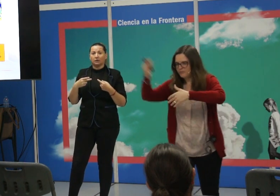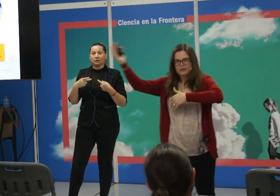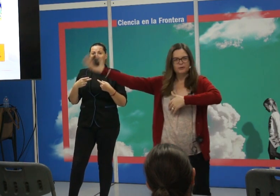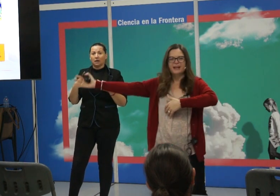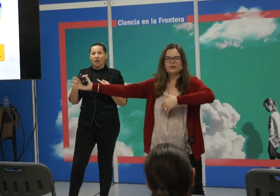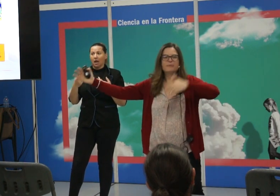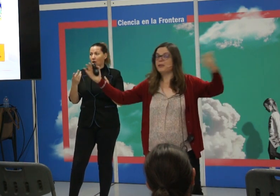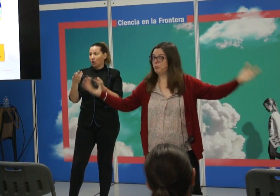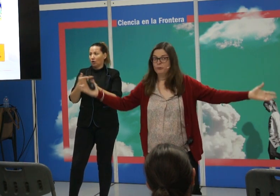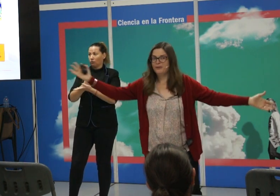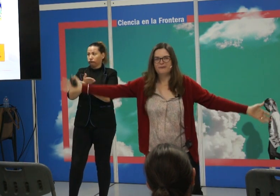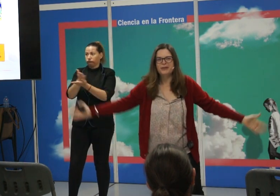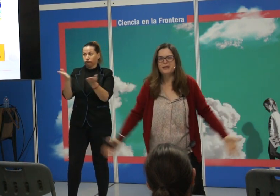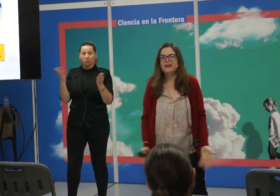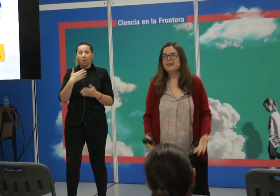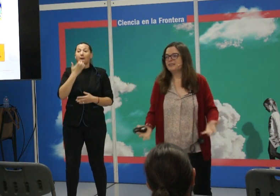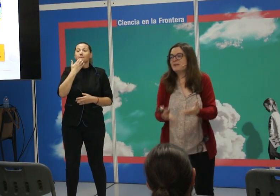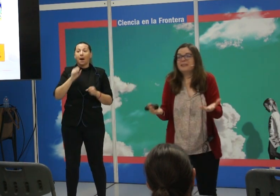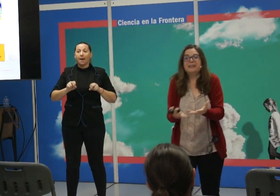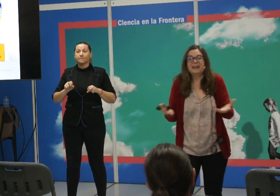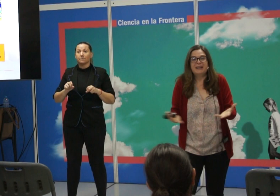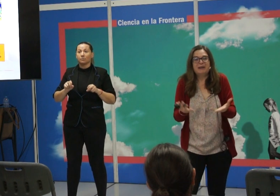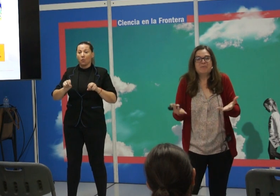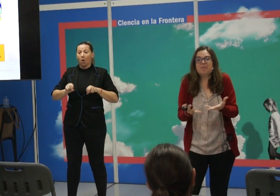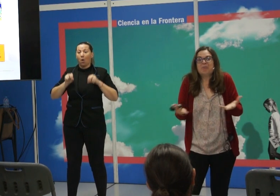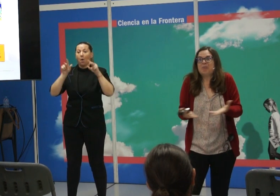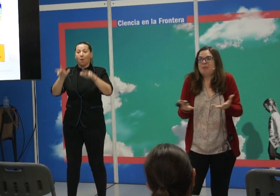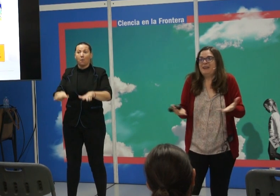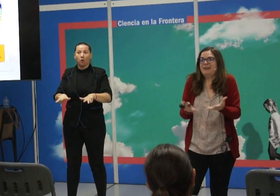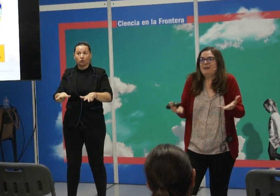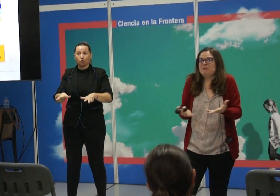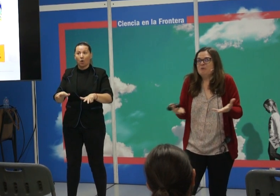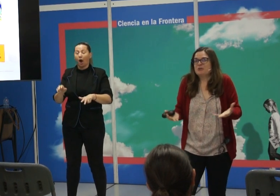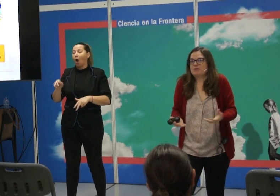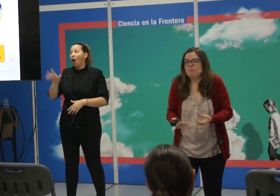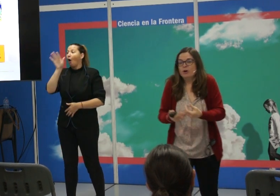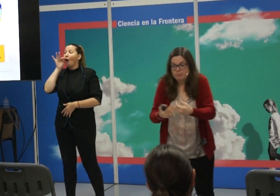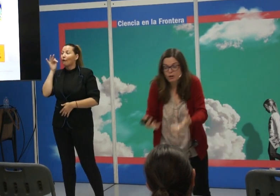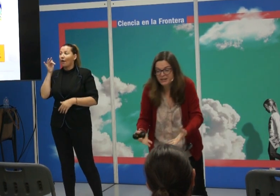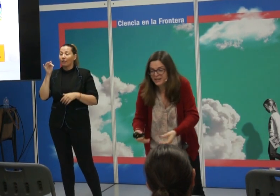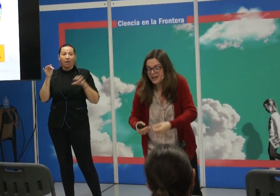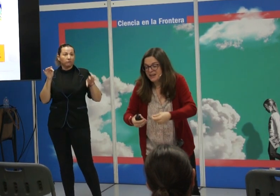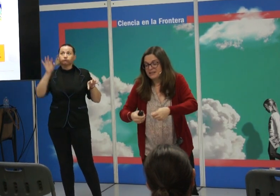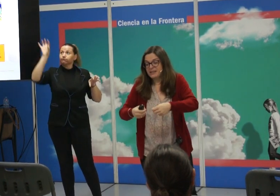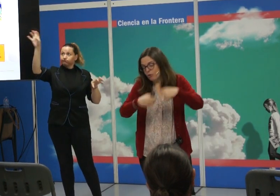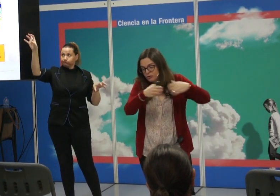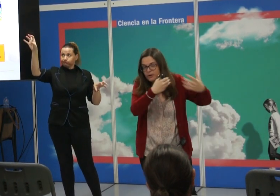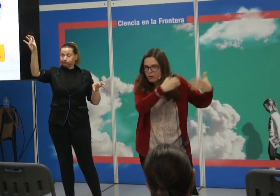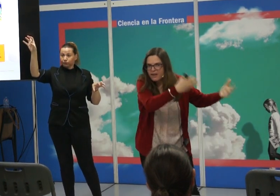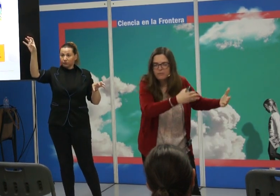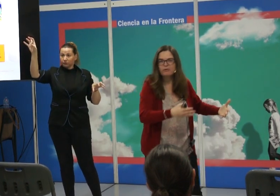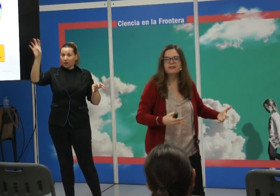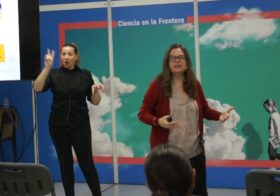nos rodea, pues la frontera que nos separa de Portugal o de Francia, es bastante, bueno, pues es política, está